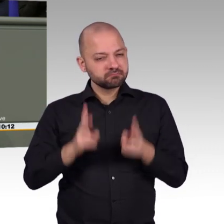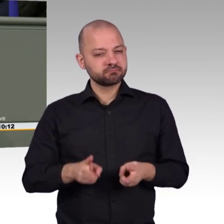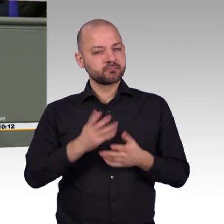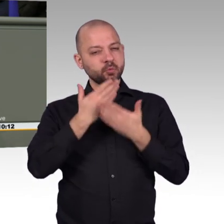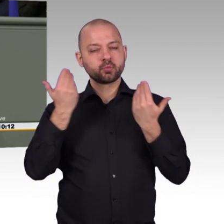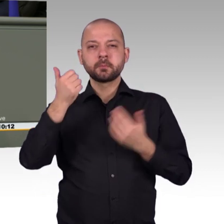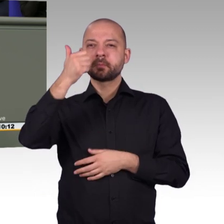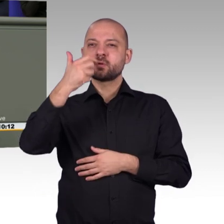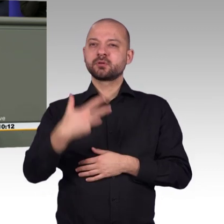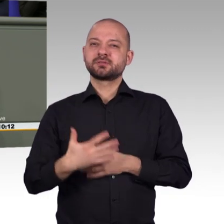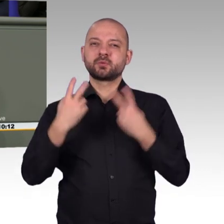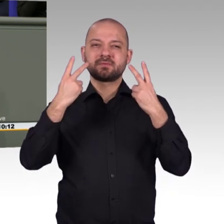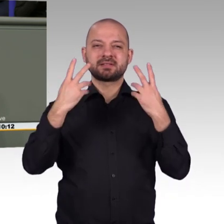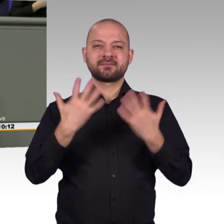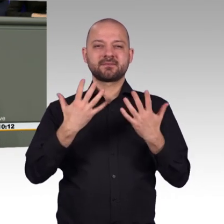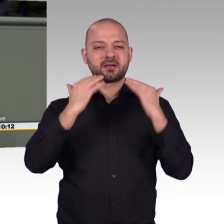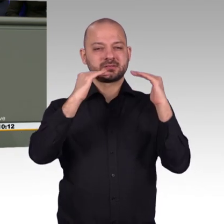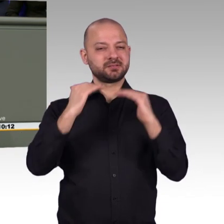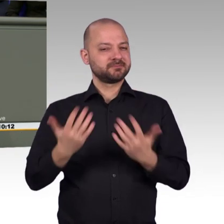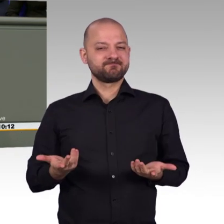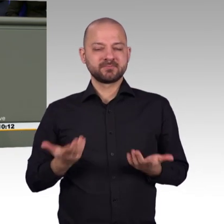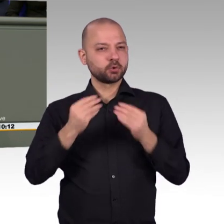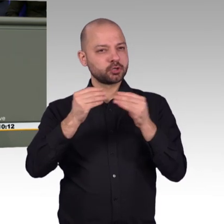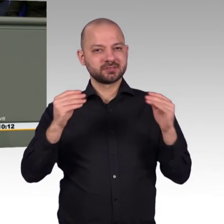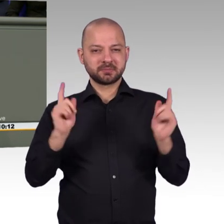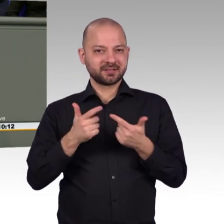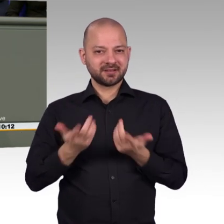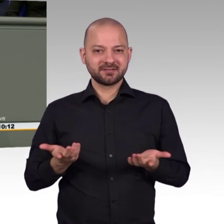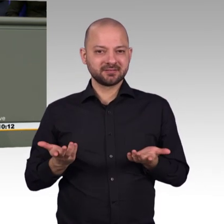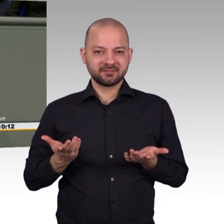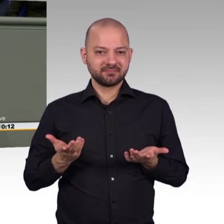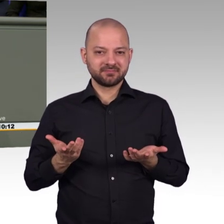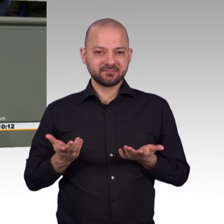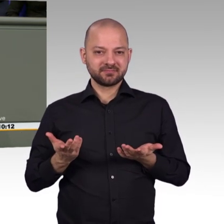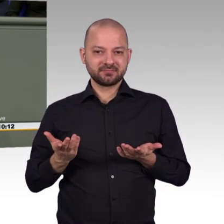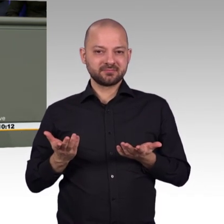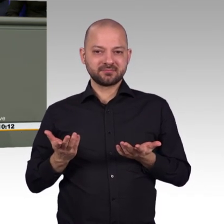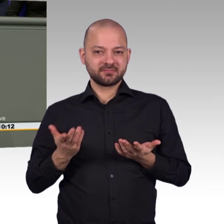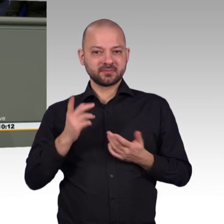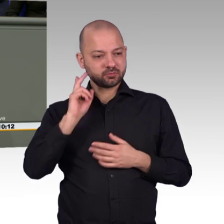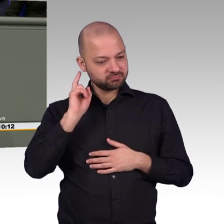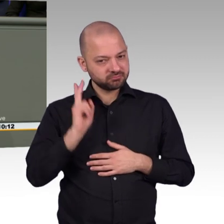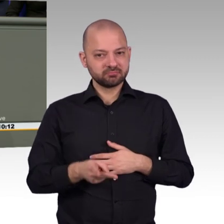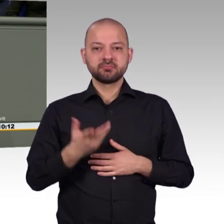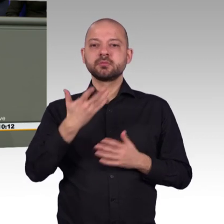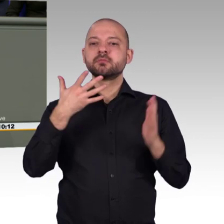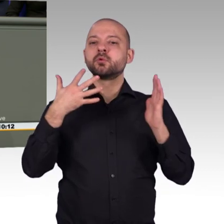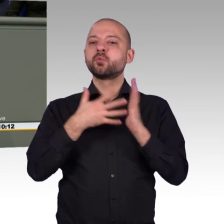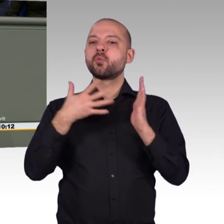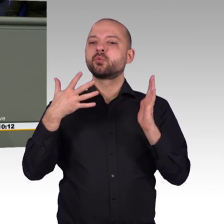und mit einem konkreten Zeit- und echten Umsetzungsplan versehen sind. Was in der Industrie Standard ist, muss in